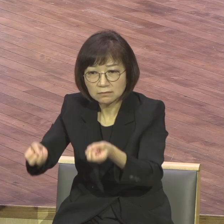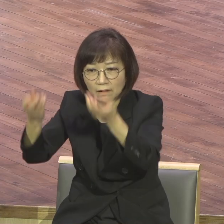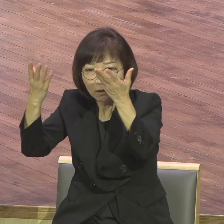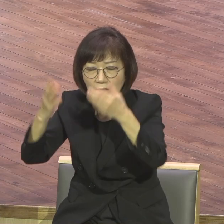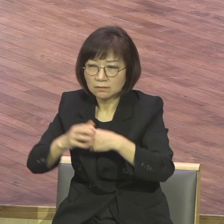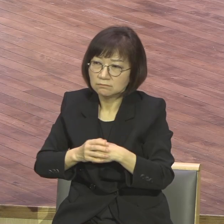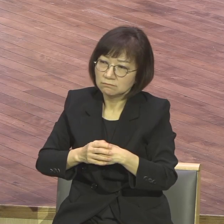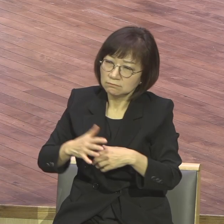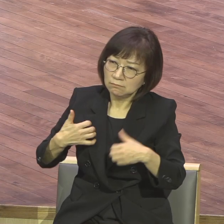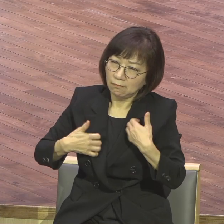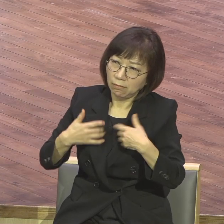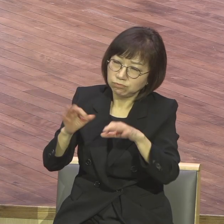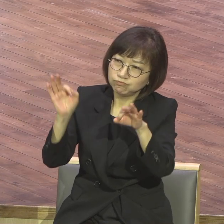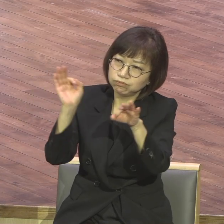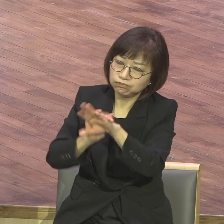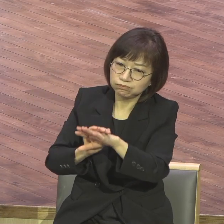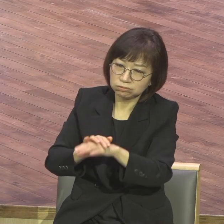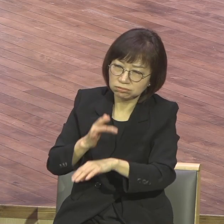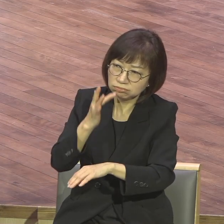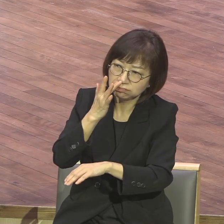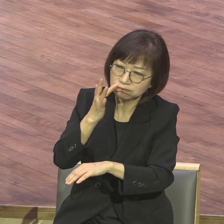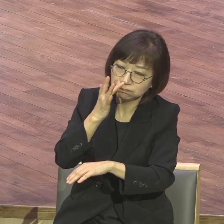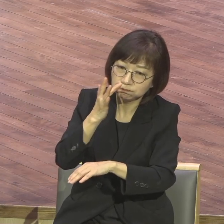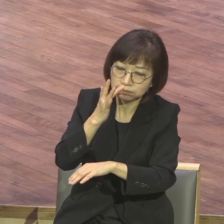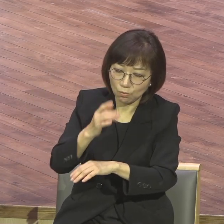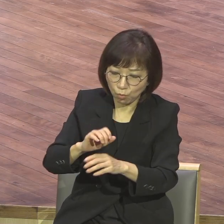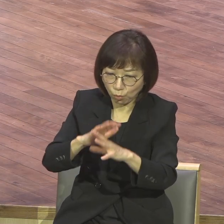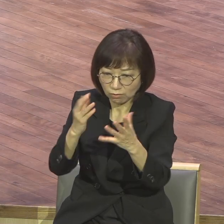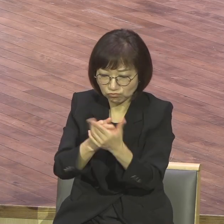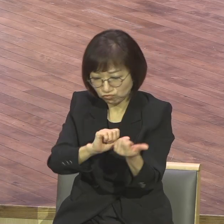부활절은 완전히 죽어버렸다